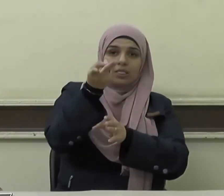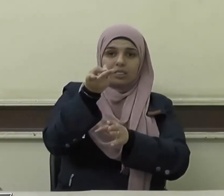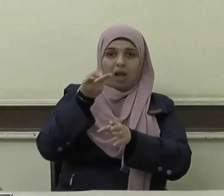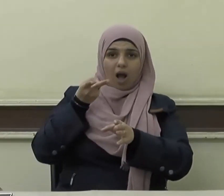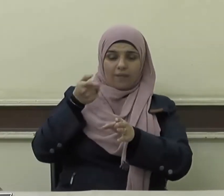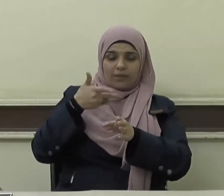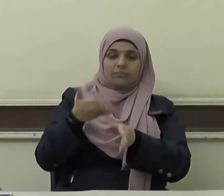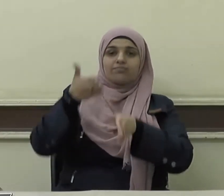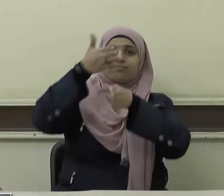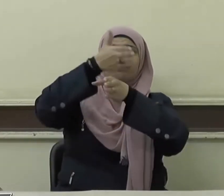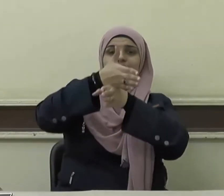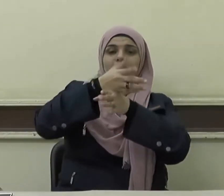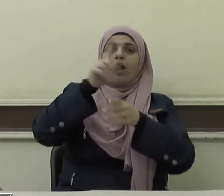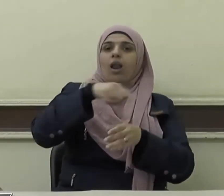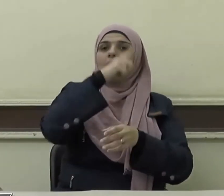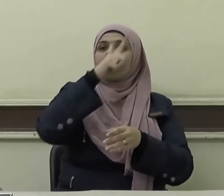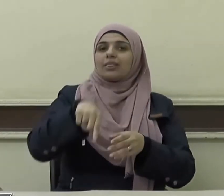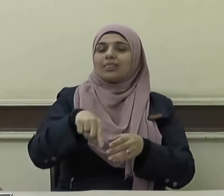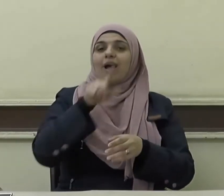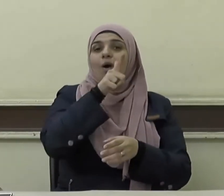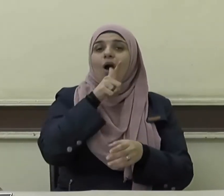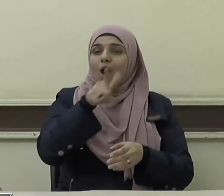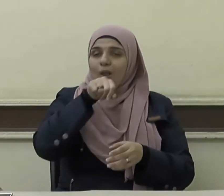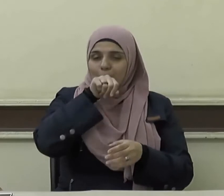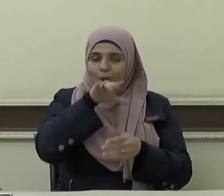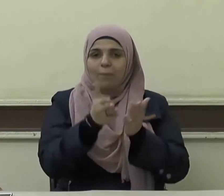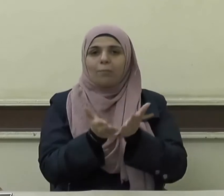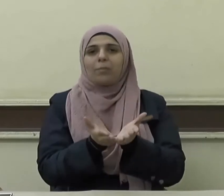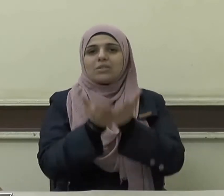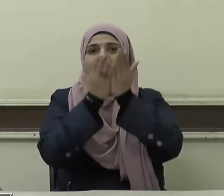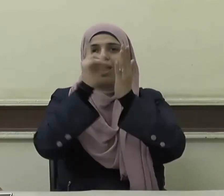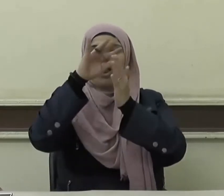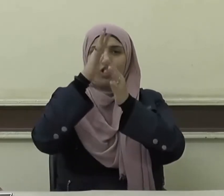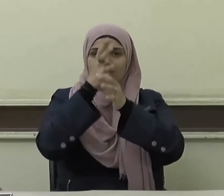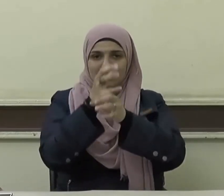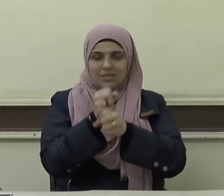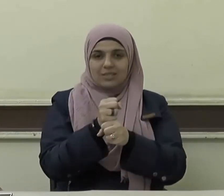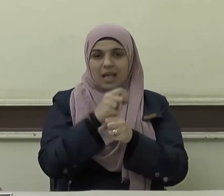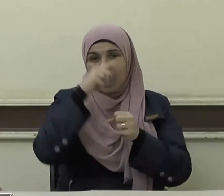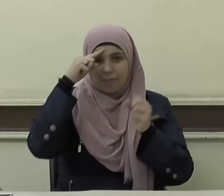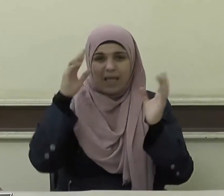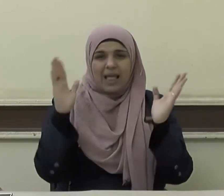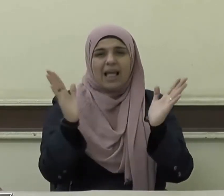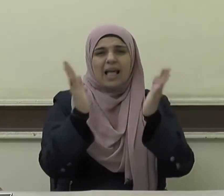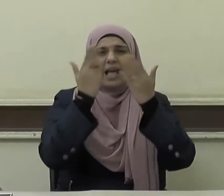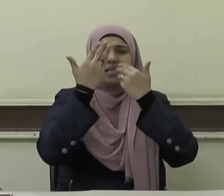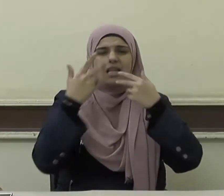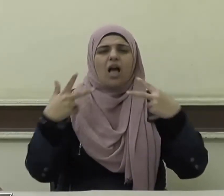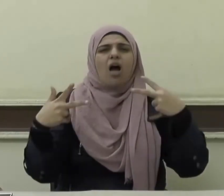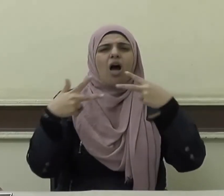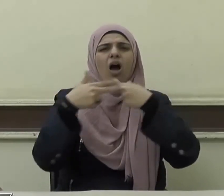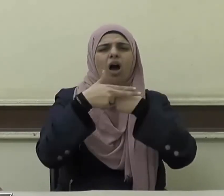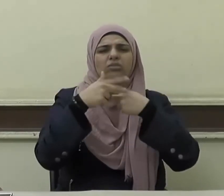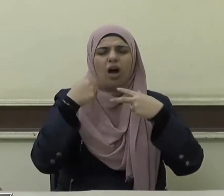على ظهره وقال صلى الله عليه وسلم إذا انقطع شسع